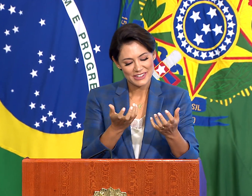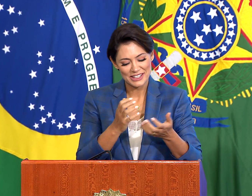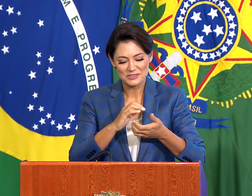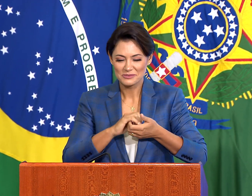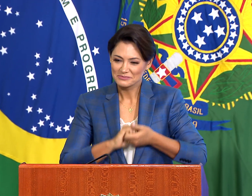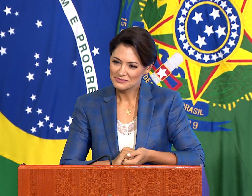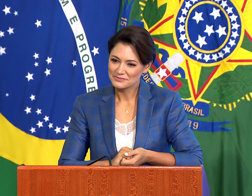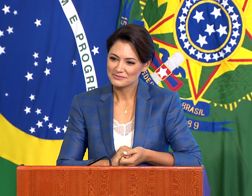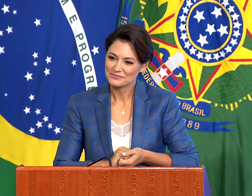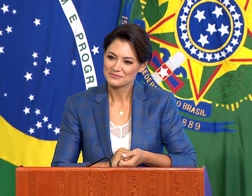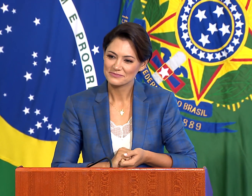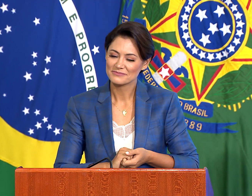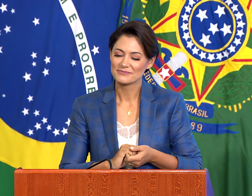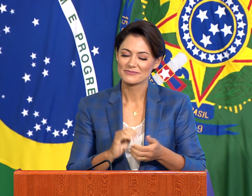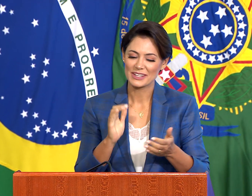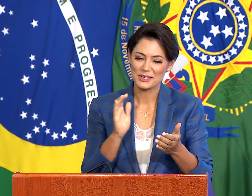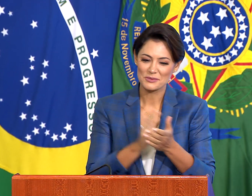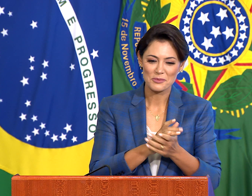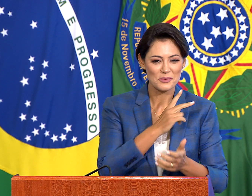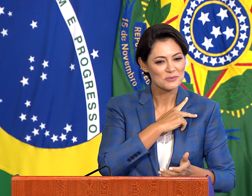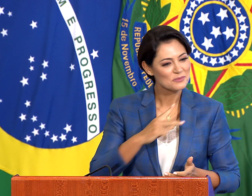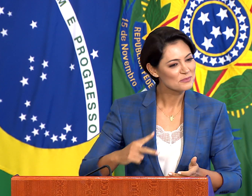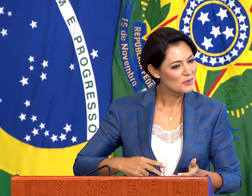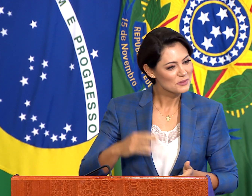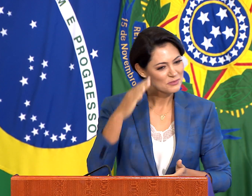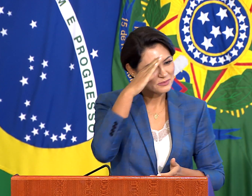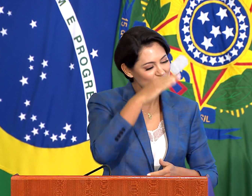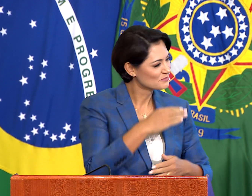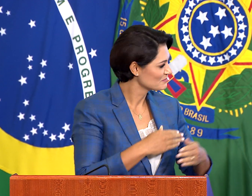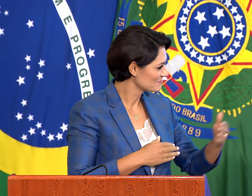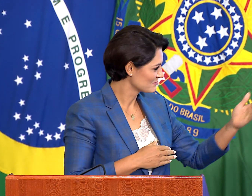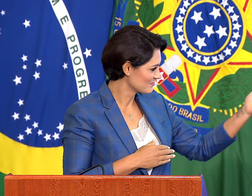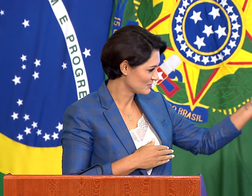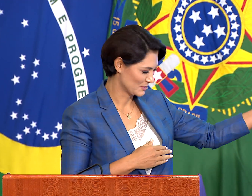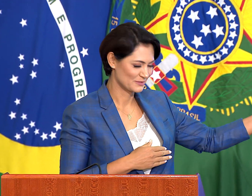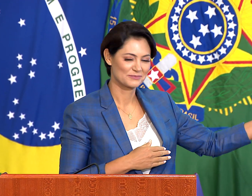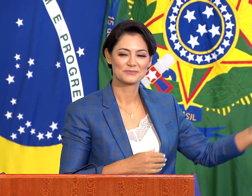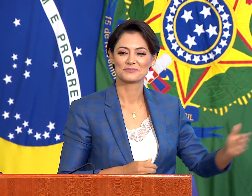Gostaria de cumprimentar o meu esposo, o presidente Bolsonaro.